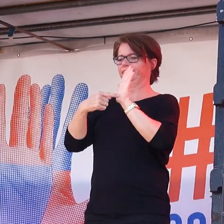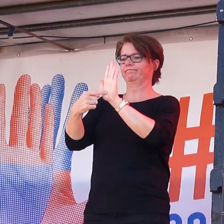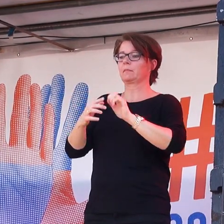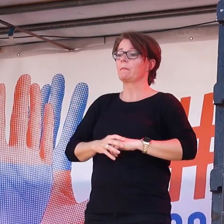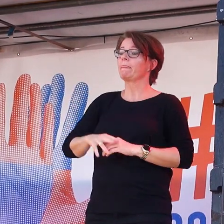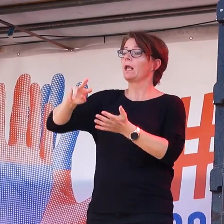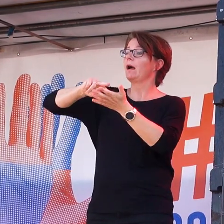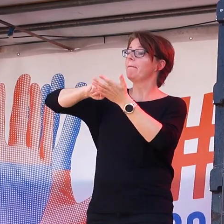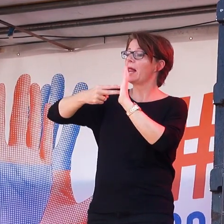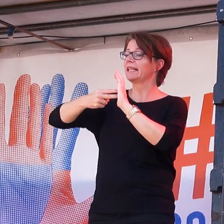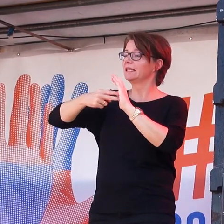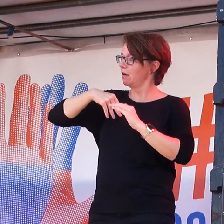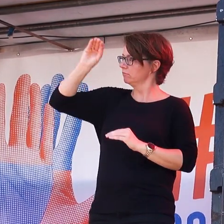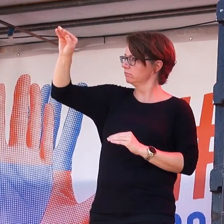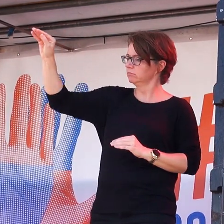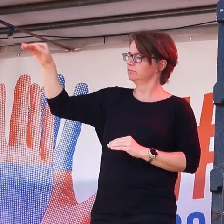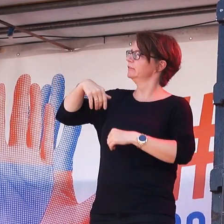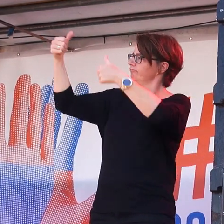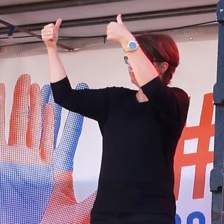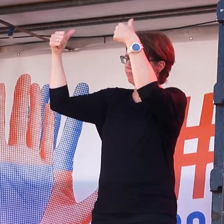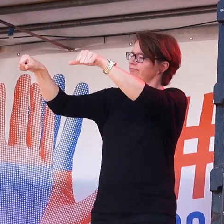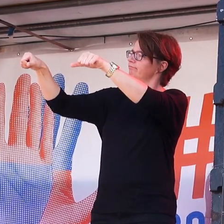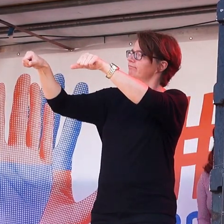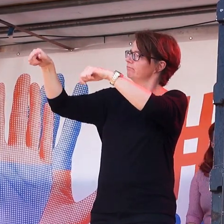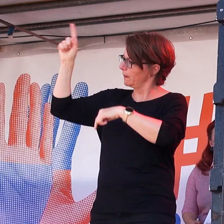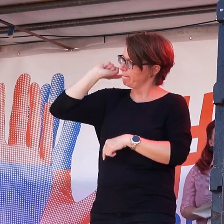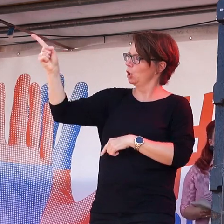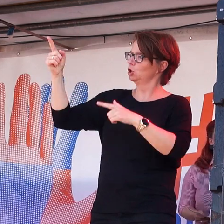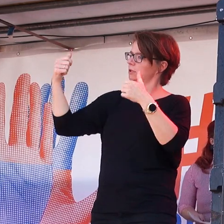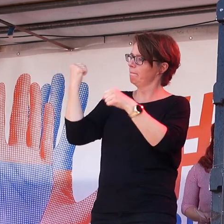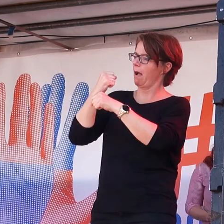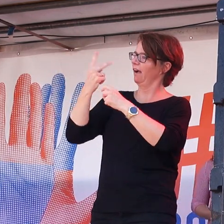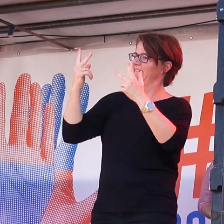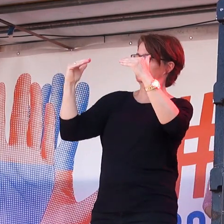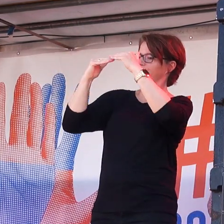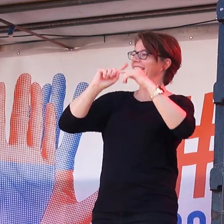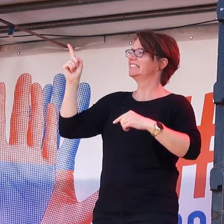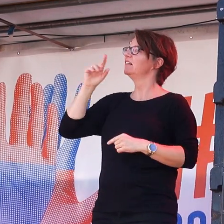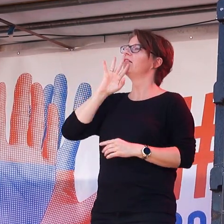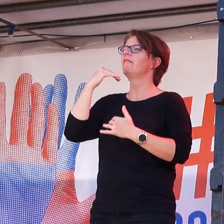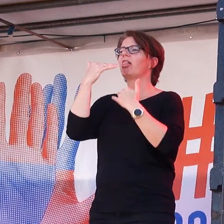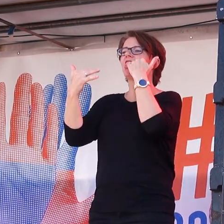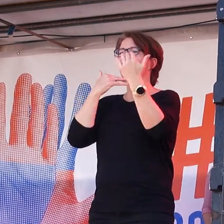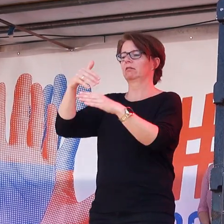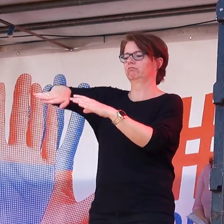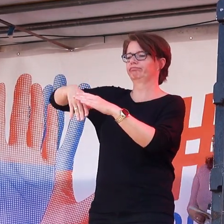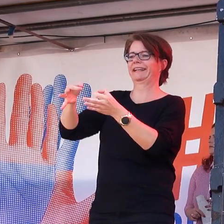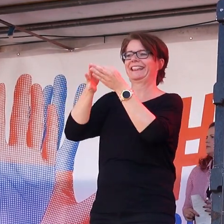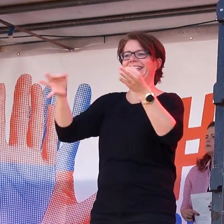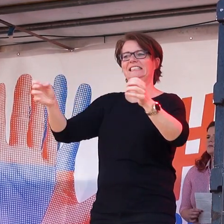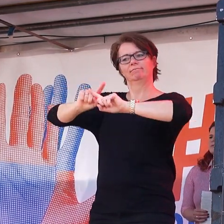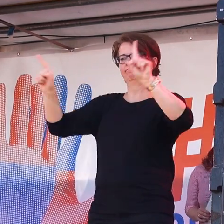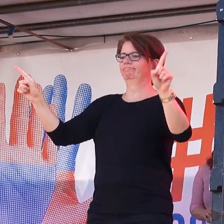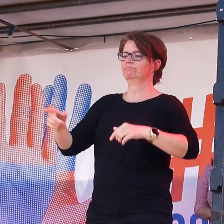Wir verlangen Taten statt Worte. Denn die Bedrohung wird größer, je mehr antifeministische, frauenfeindliche